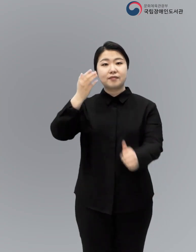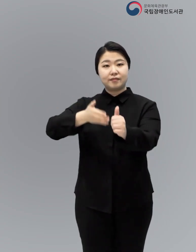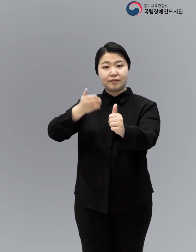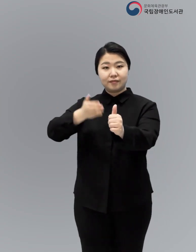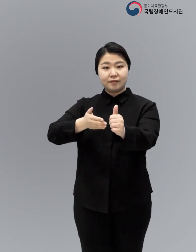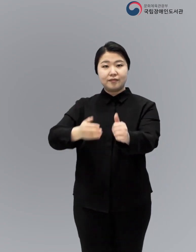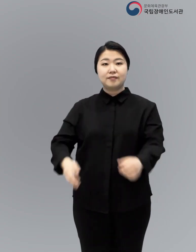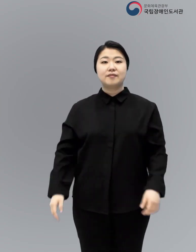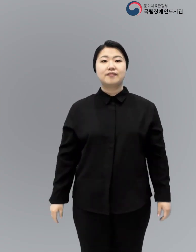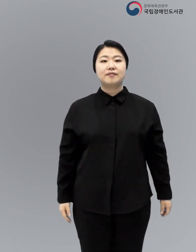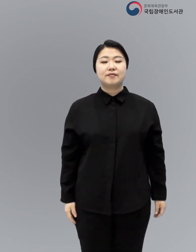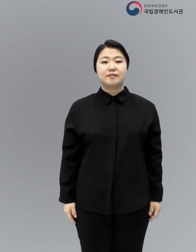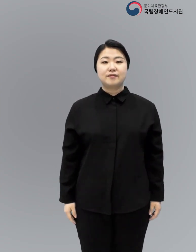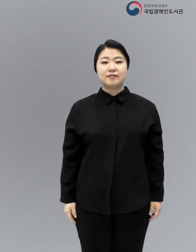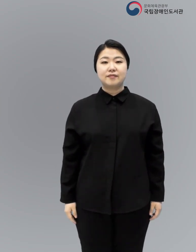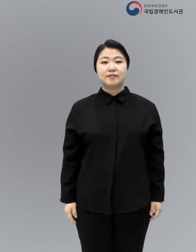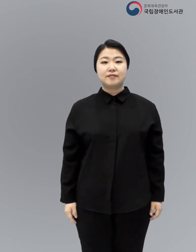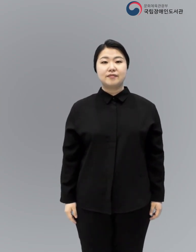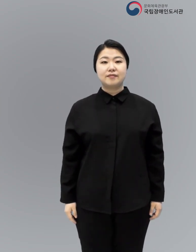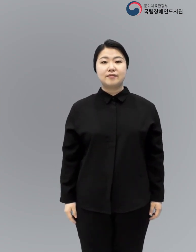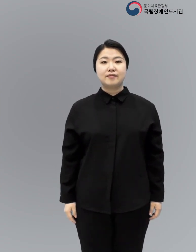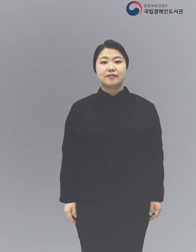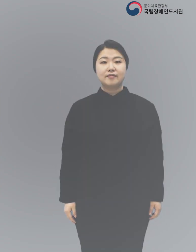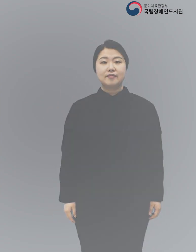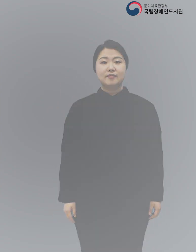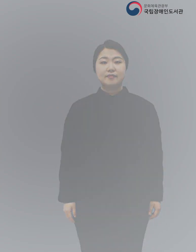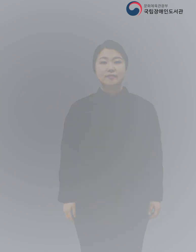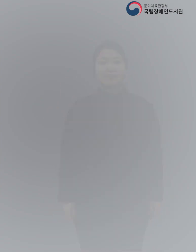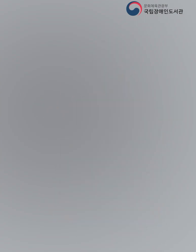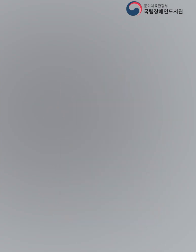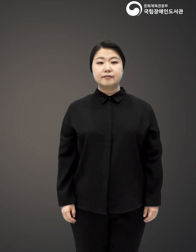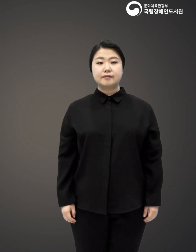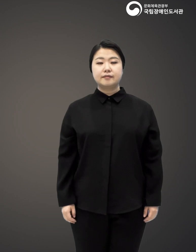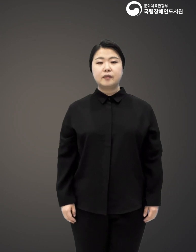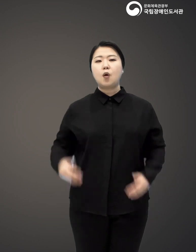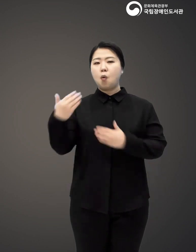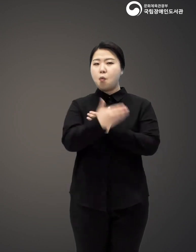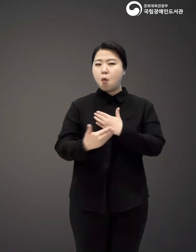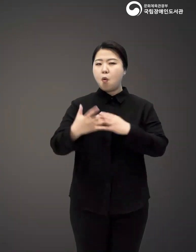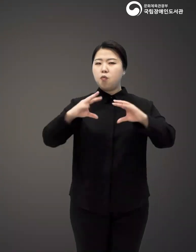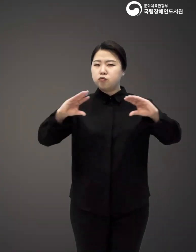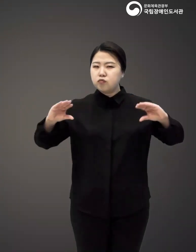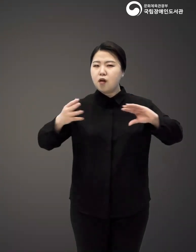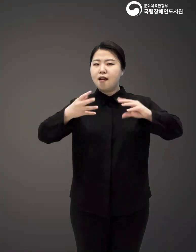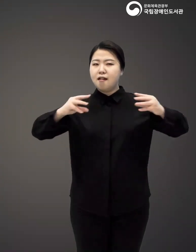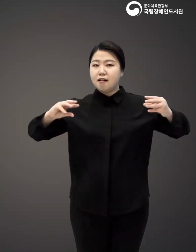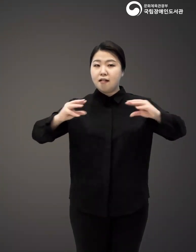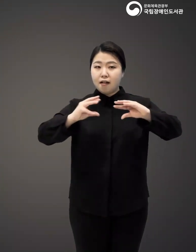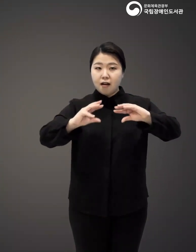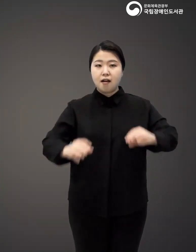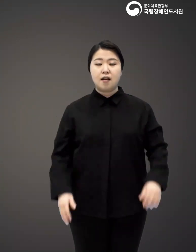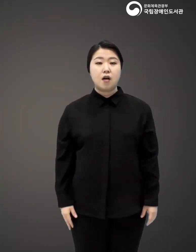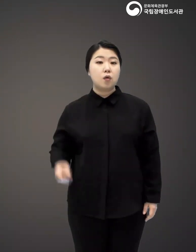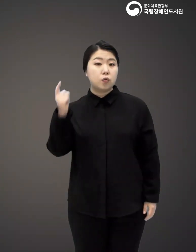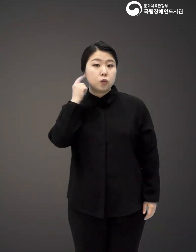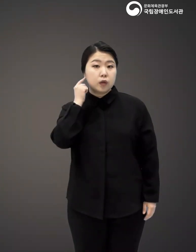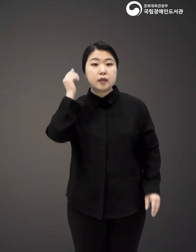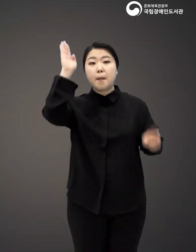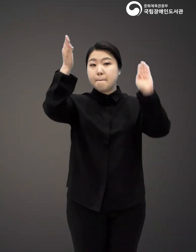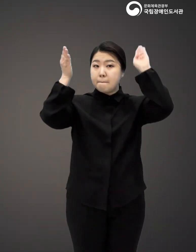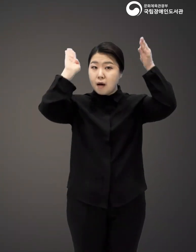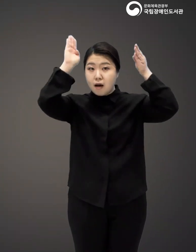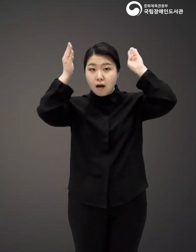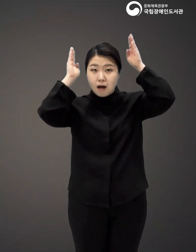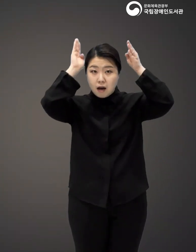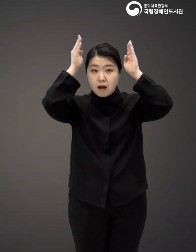출판사 열린책들 늘었다 줄었다 하는 근육 180도